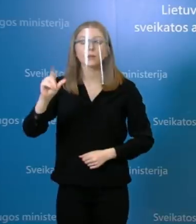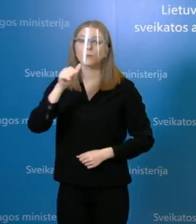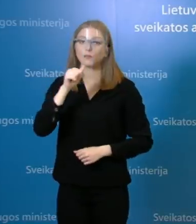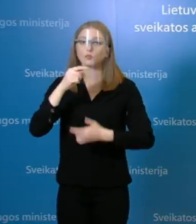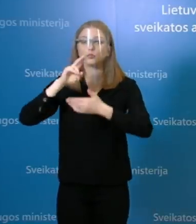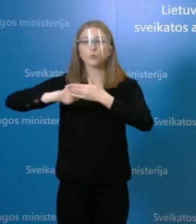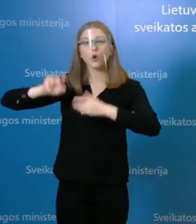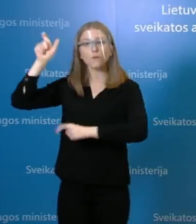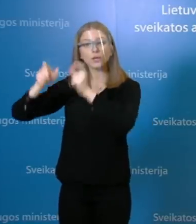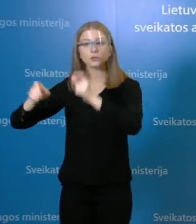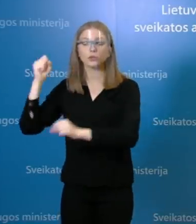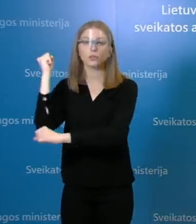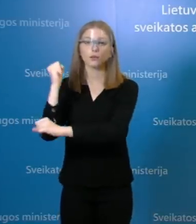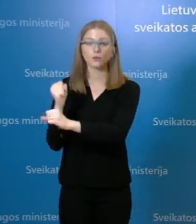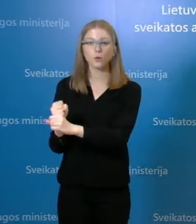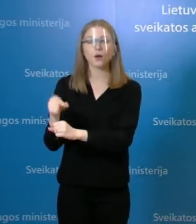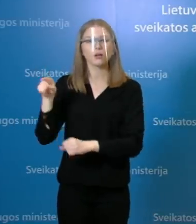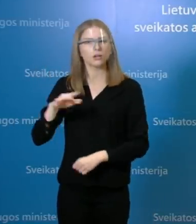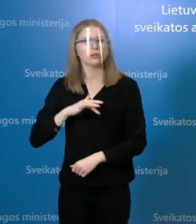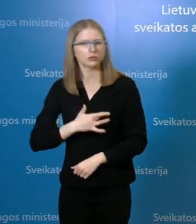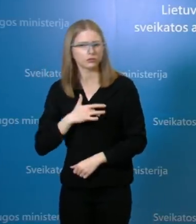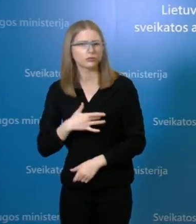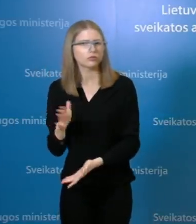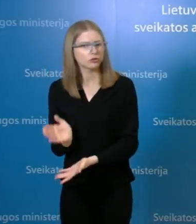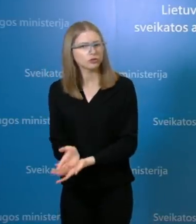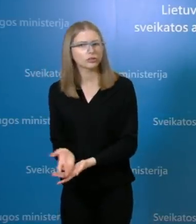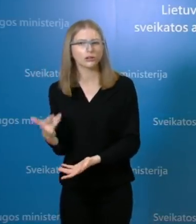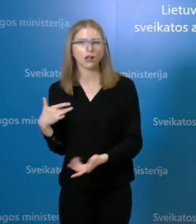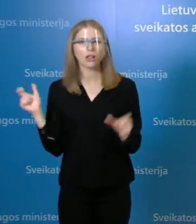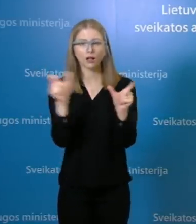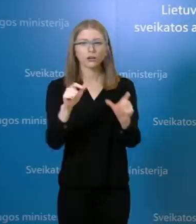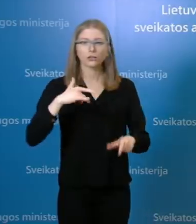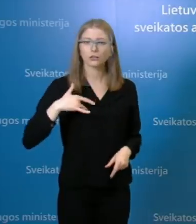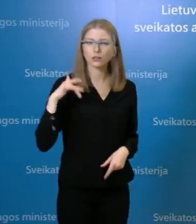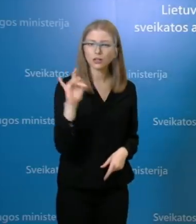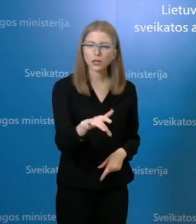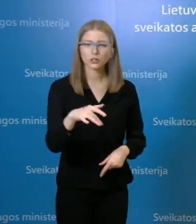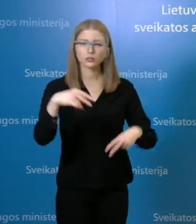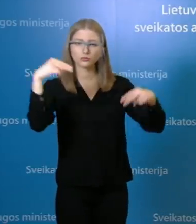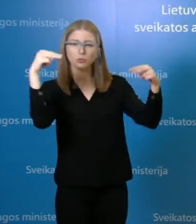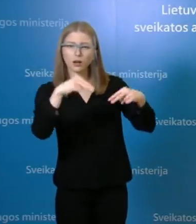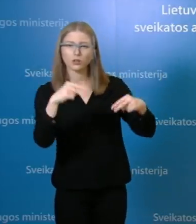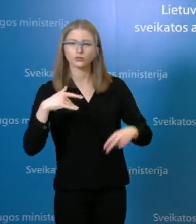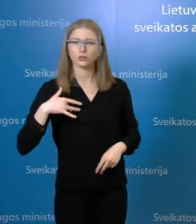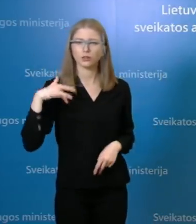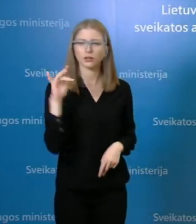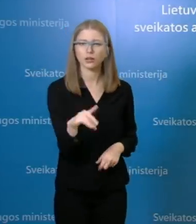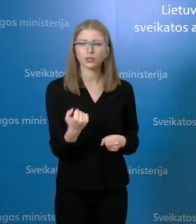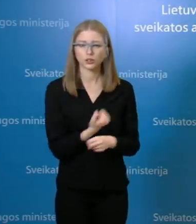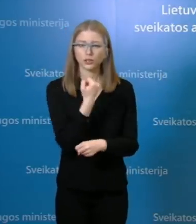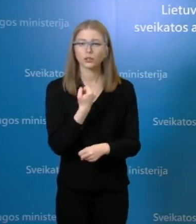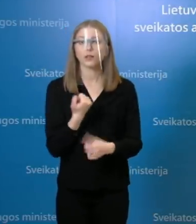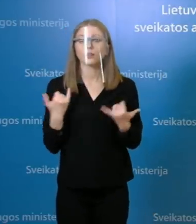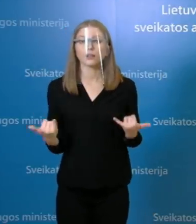kažkas bus daroma griežčiau, ar tai yra iš tiesų, na, natūralu, kad karantino sąlygos